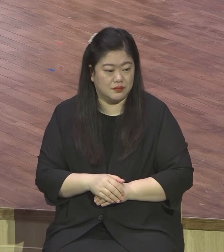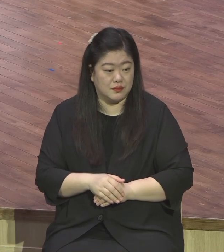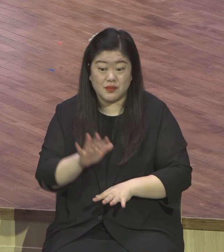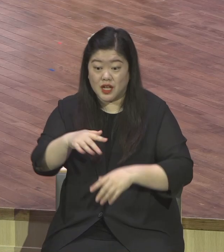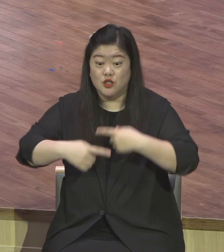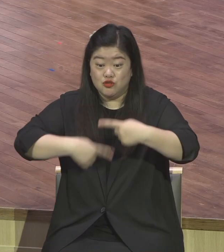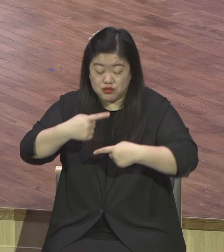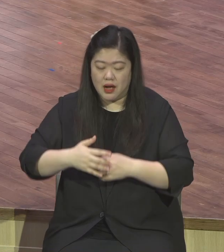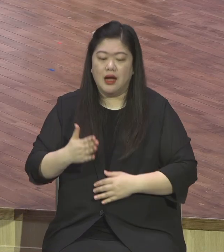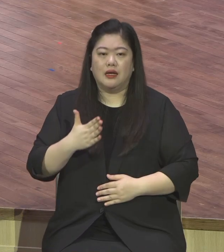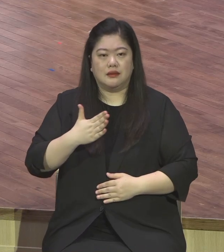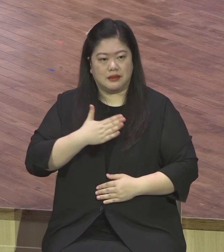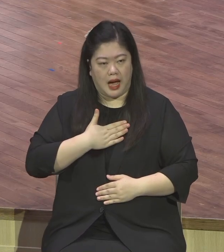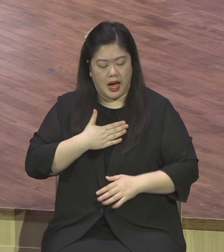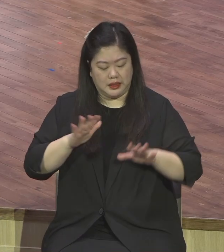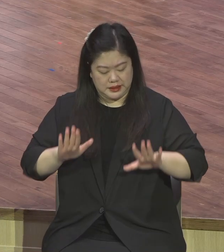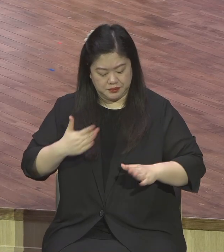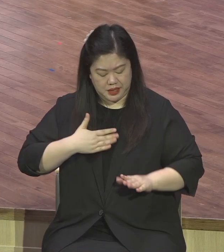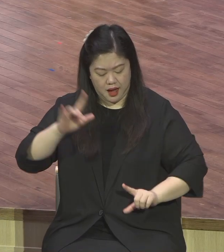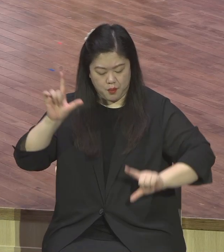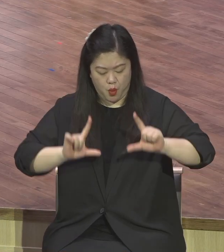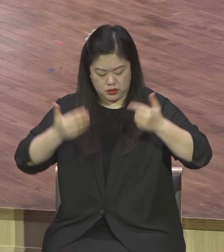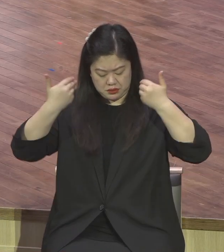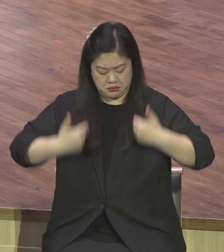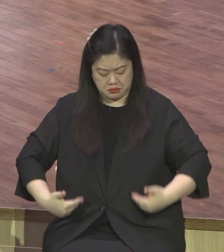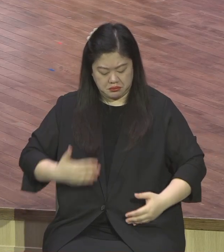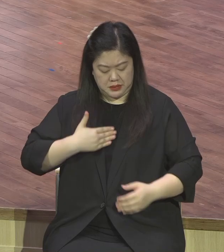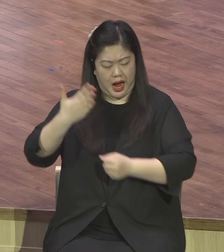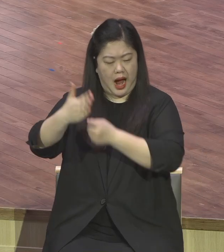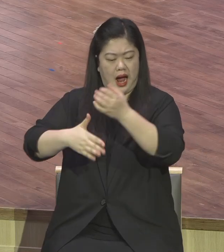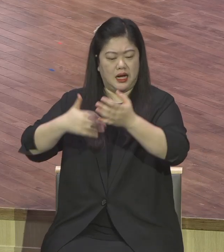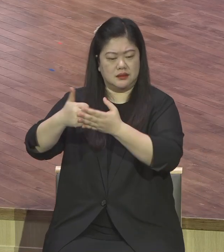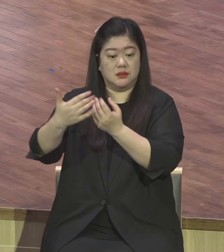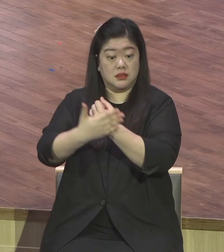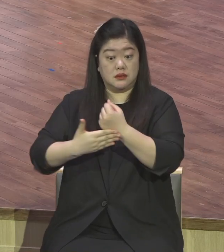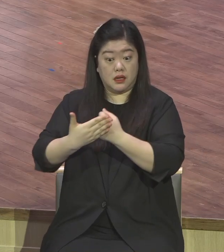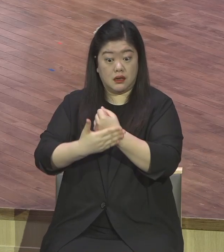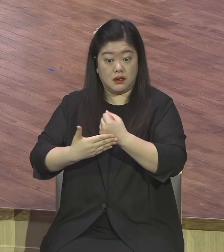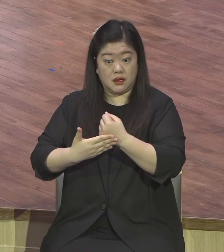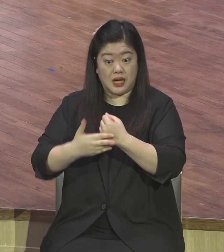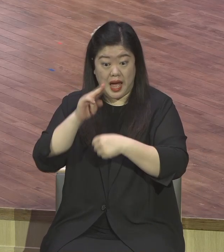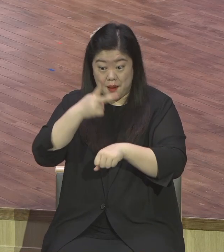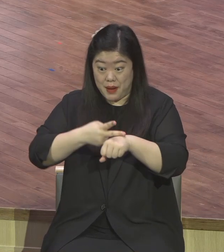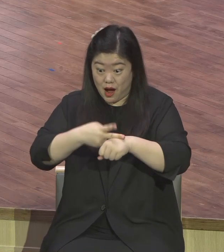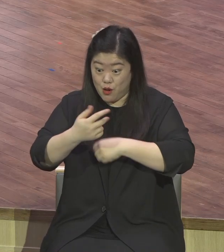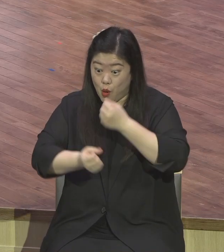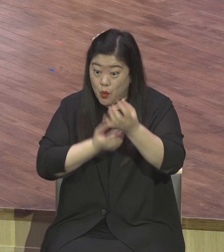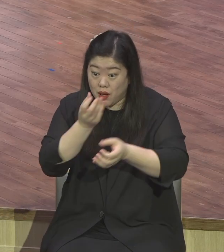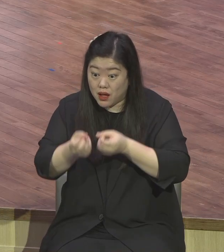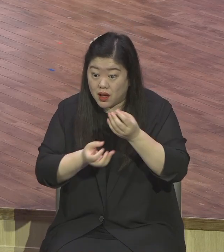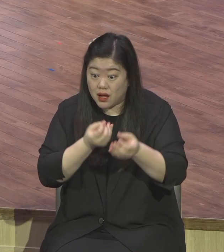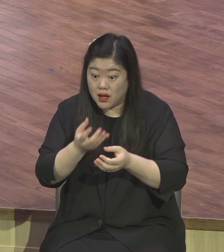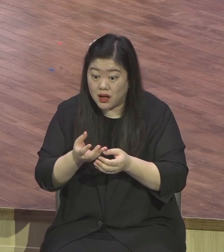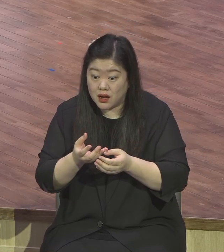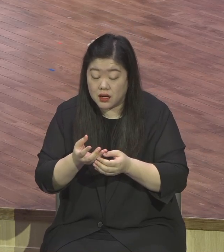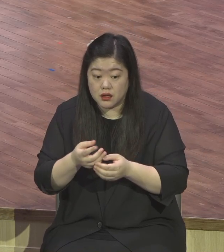그것이 그 영혼 속에 새겨진 것입니까 그렇지 안 할 수도 있다는 얘기에요 아무리 노래를 많이 해도